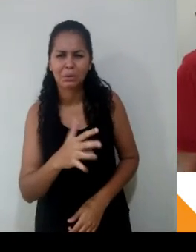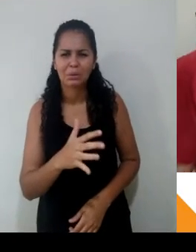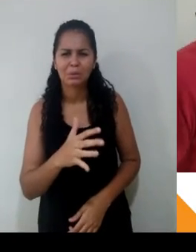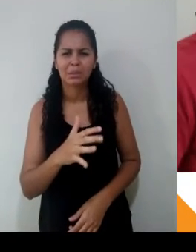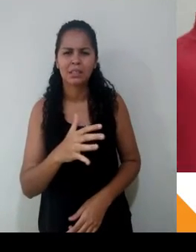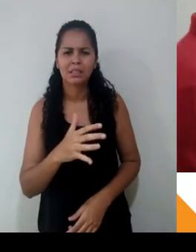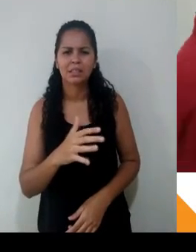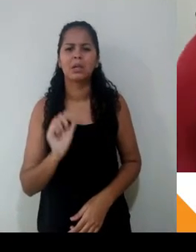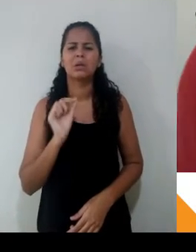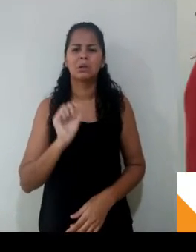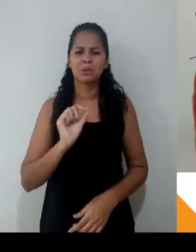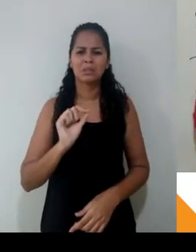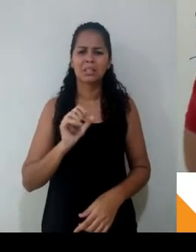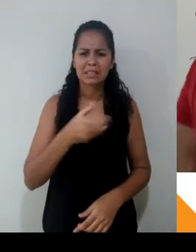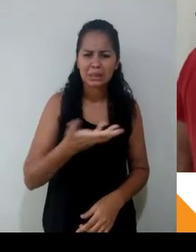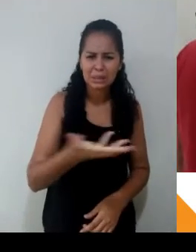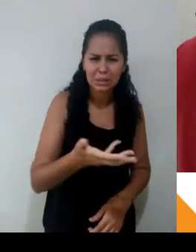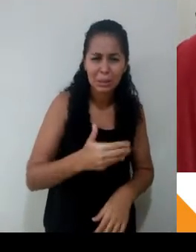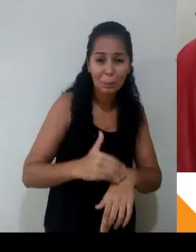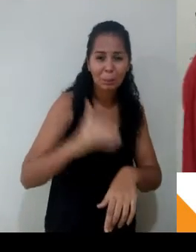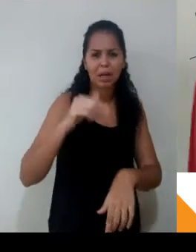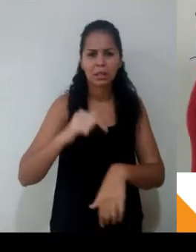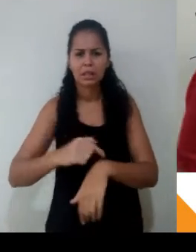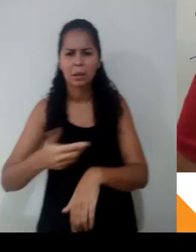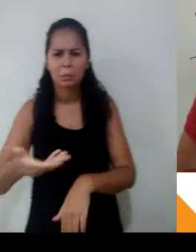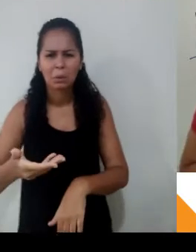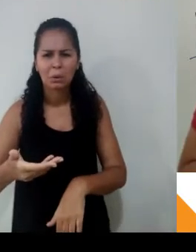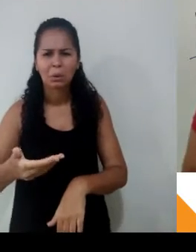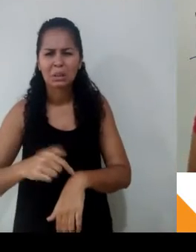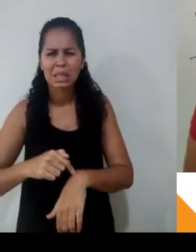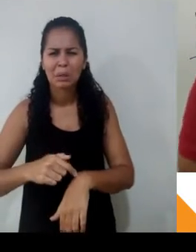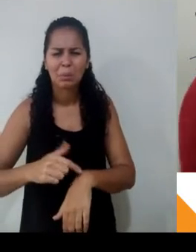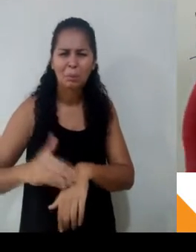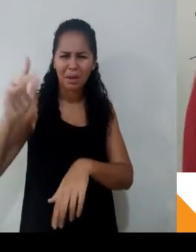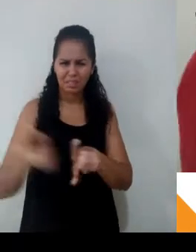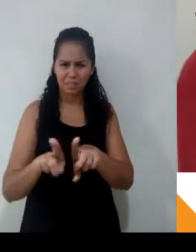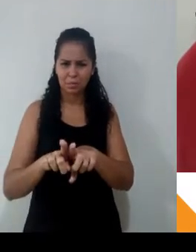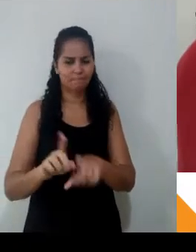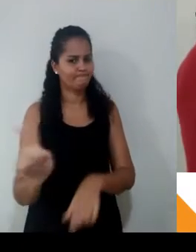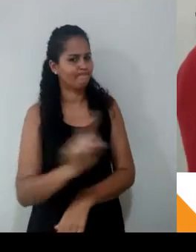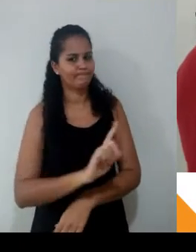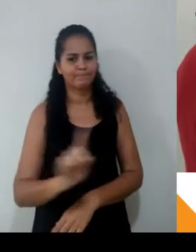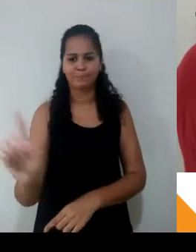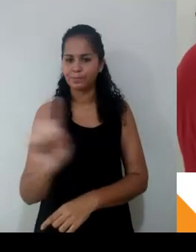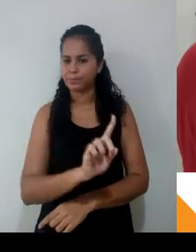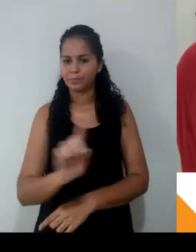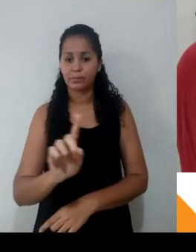queridos? Aqui, o que acontece? Essa regra de 3, ela é inversamente proporcional. Se eu aumento a velocidade, o meu